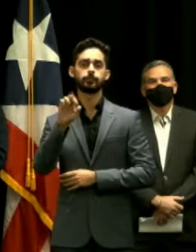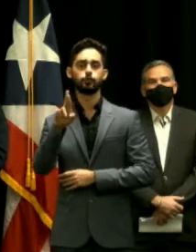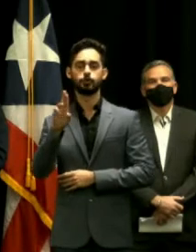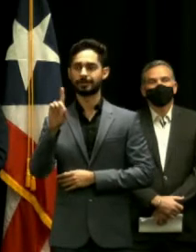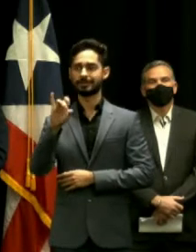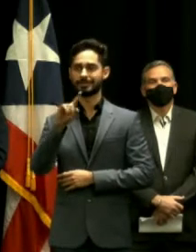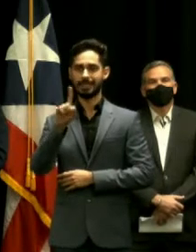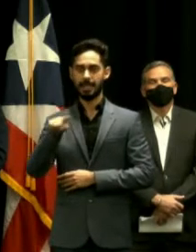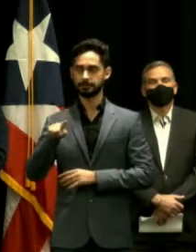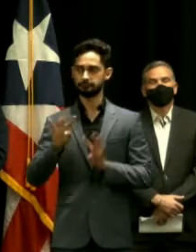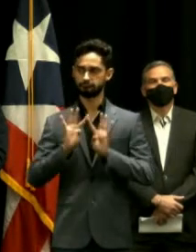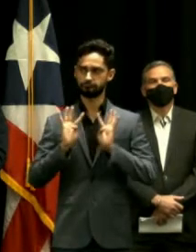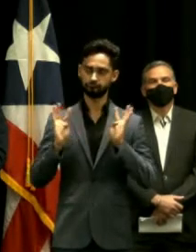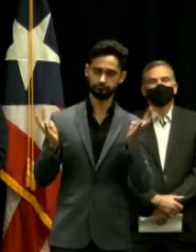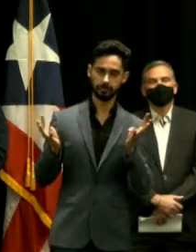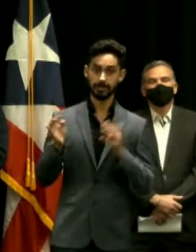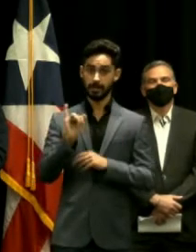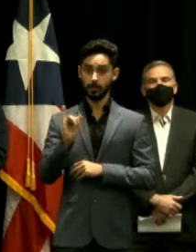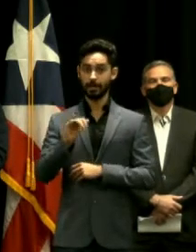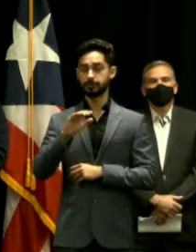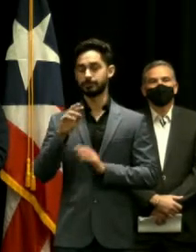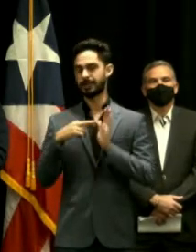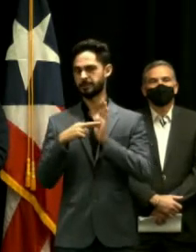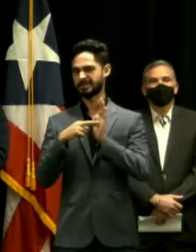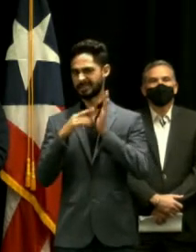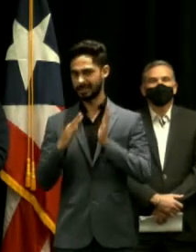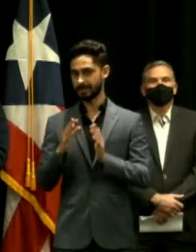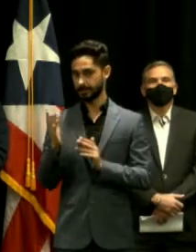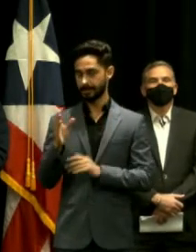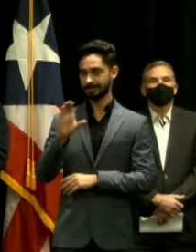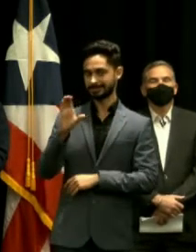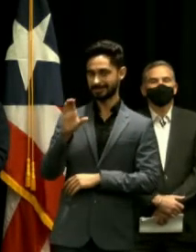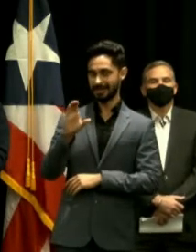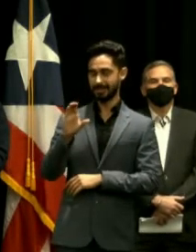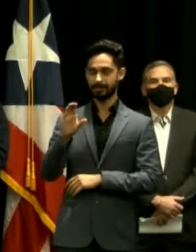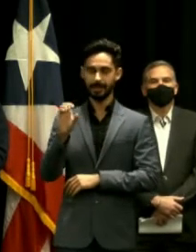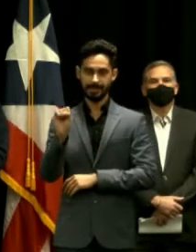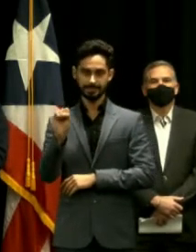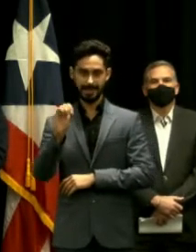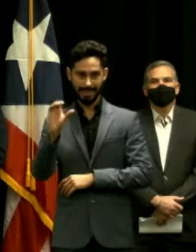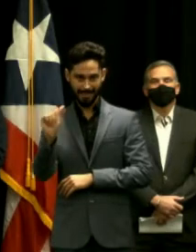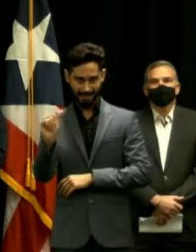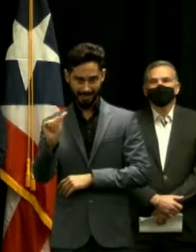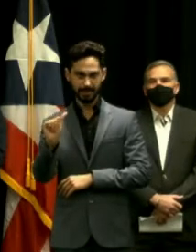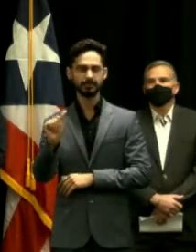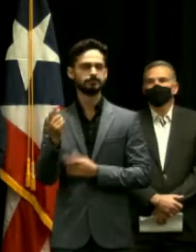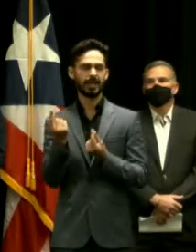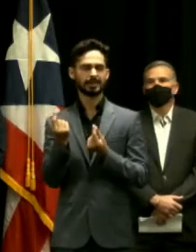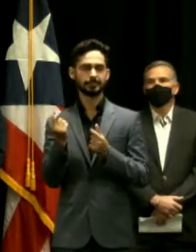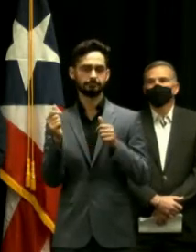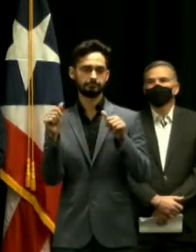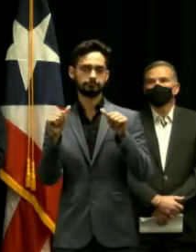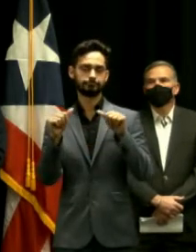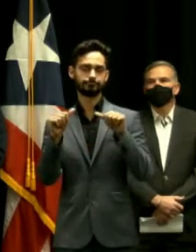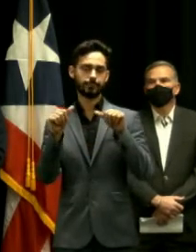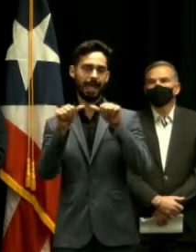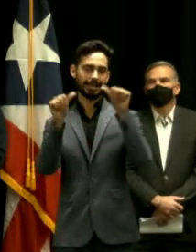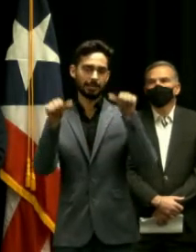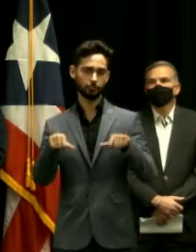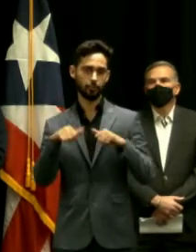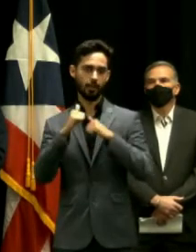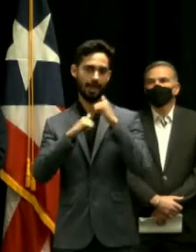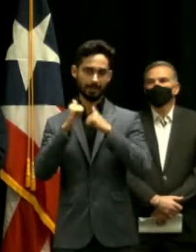representantes de CSA, la firma de ingeniería y arquitectura que fue contratada